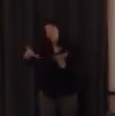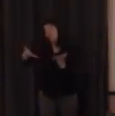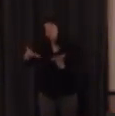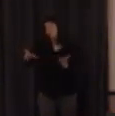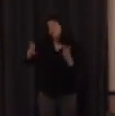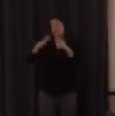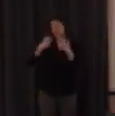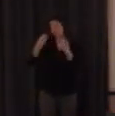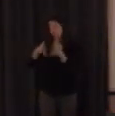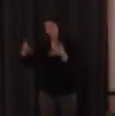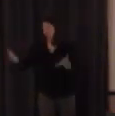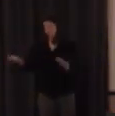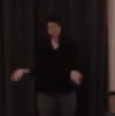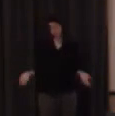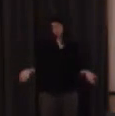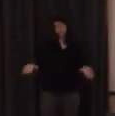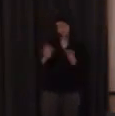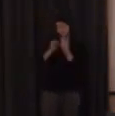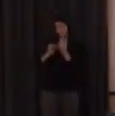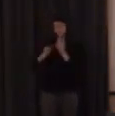de marcas léxicas en este caso